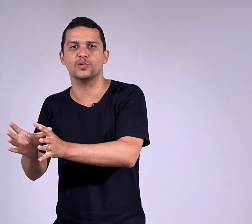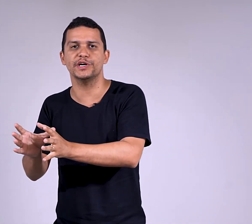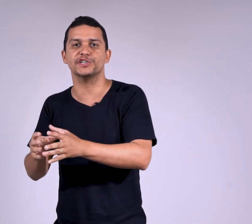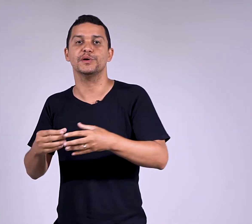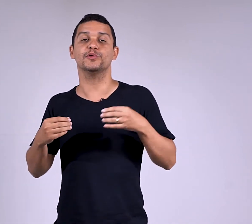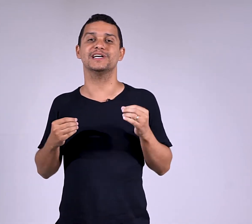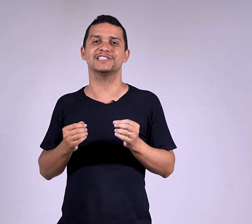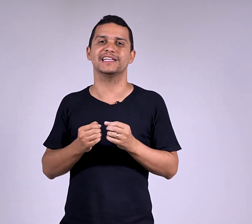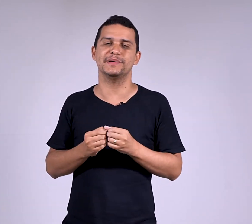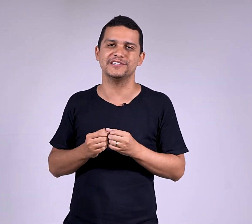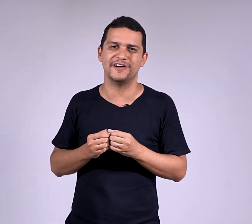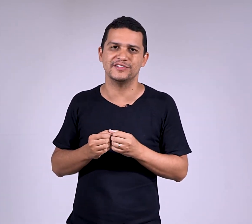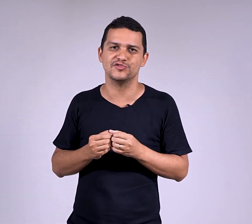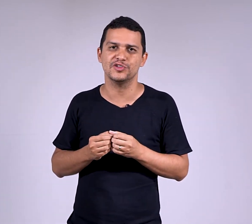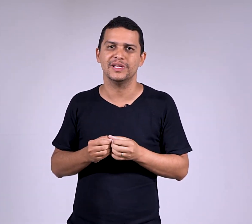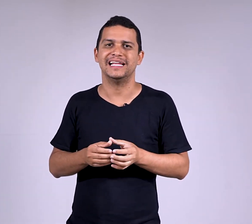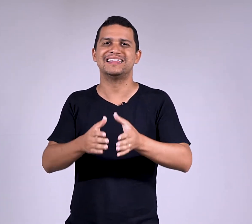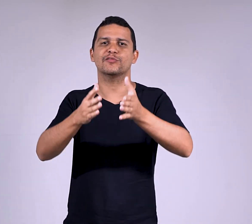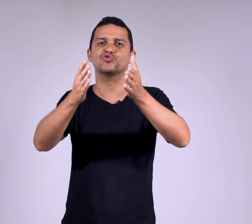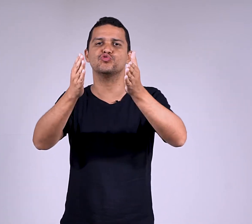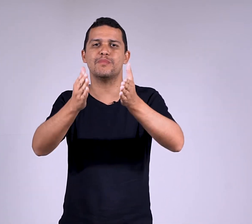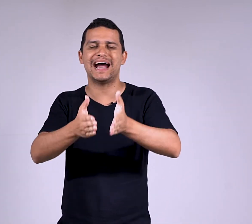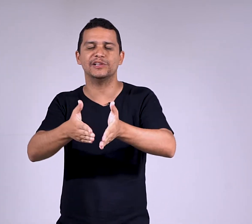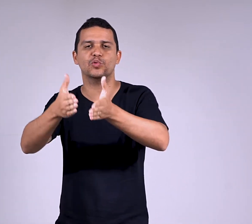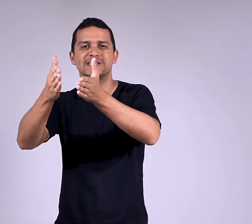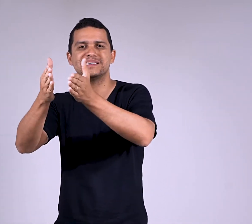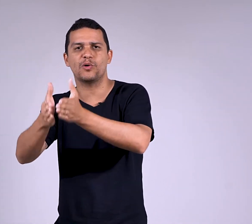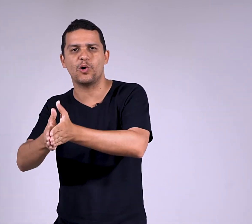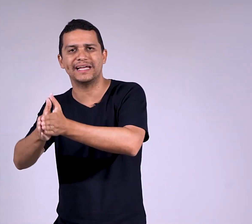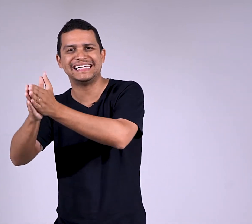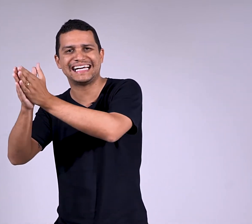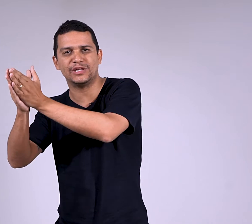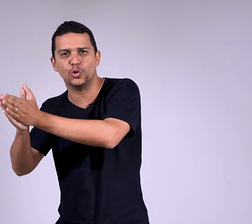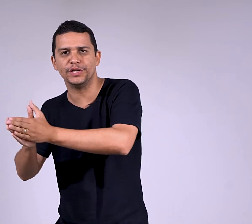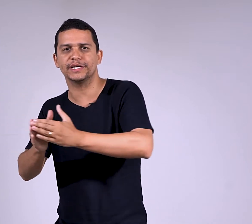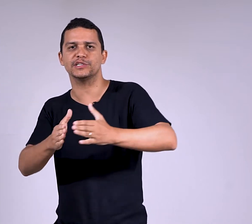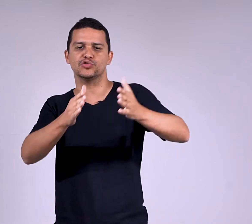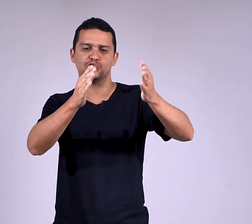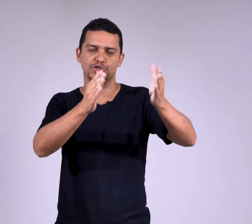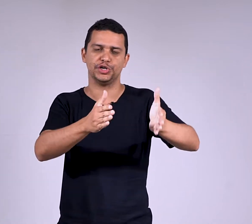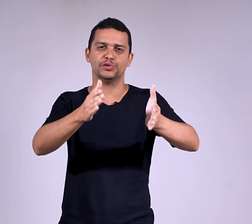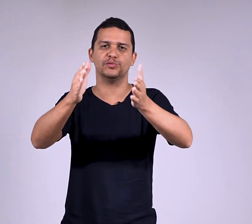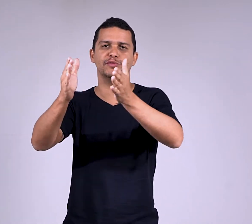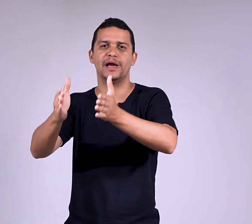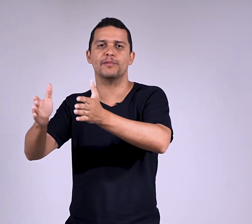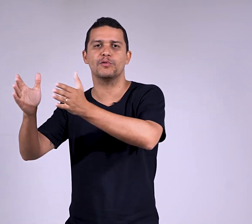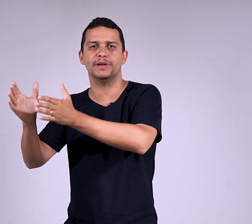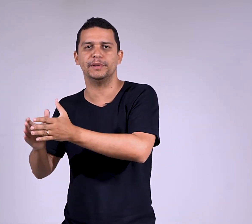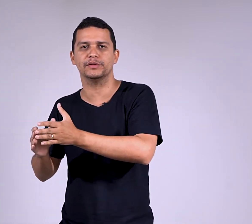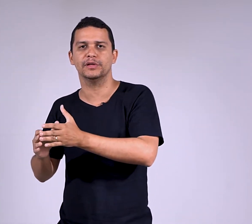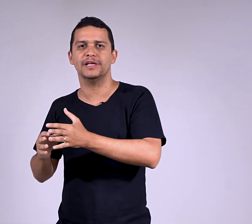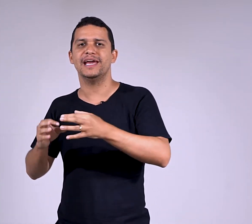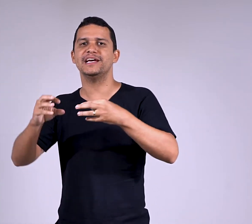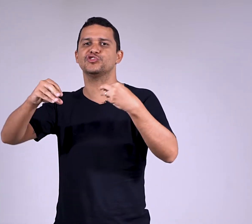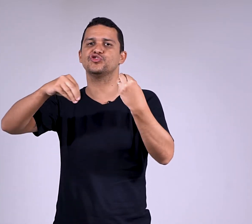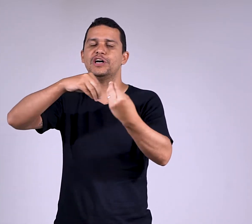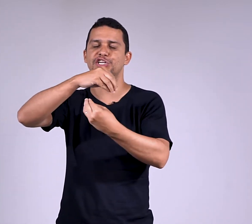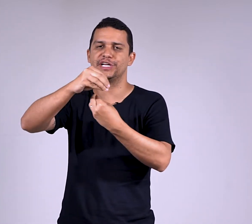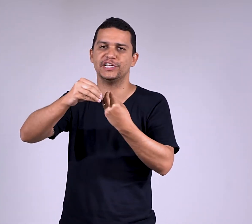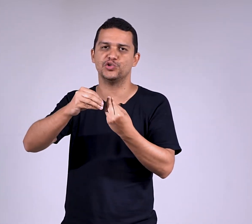hoje, o candidato é mais fácil. Ele tá acostumado com essa ordem canônica de sujeito, verbo, complemento. É só tirar de